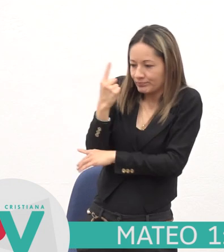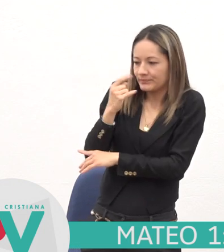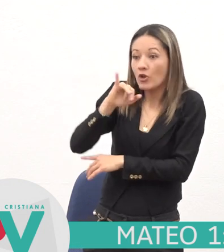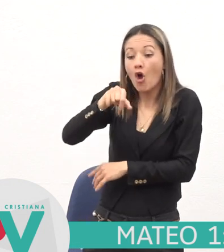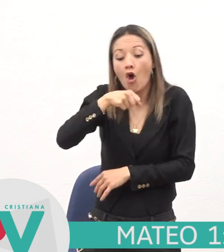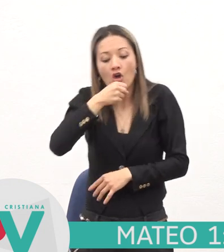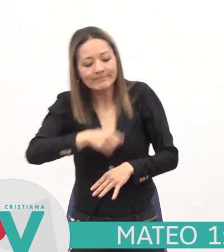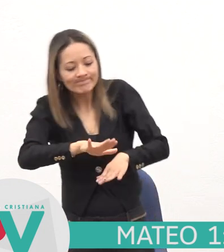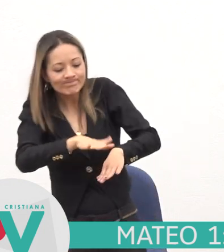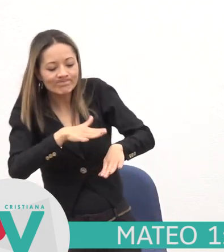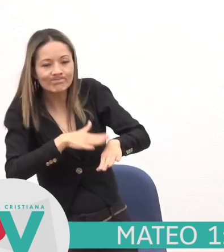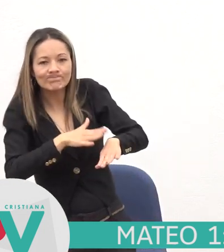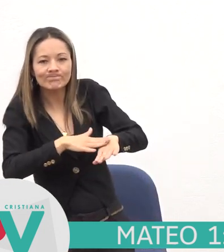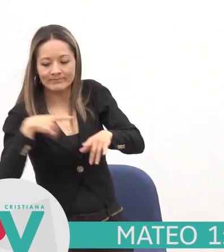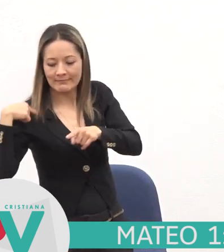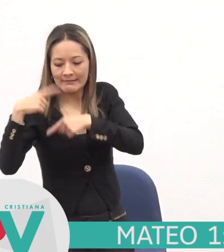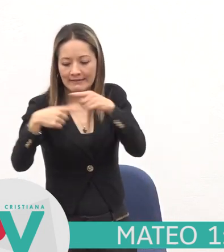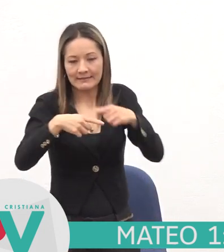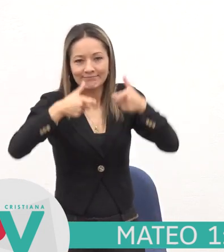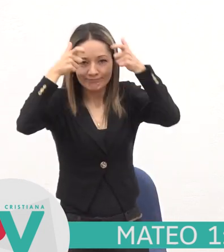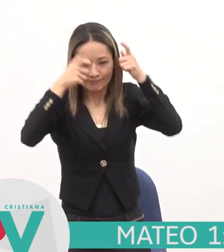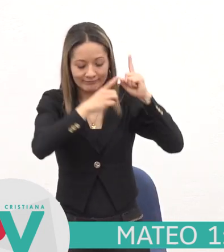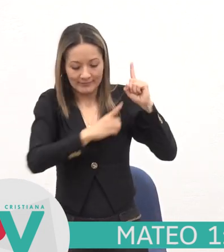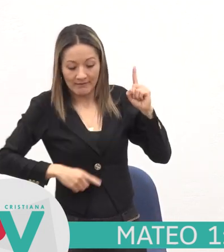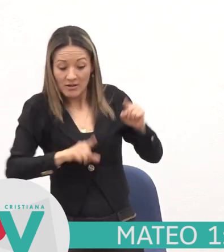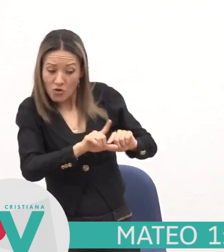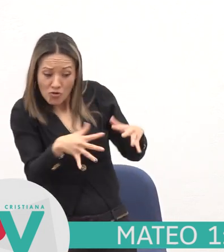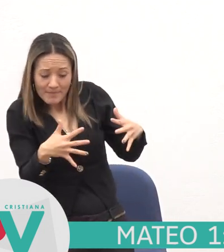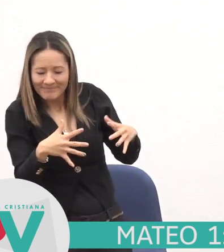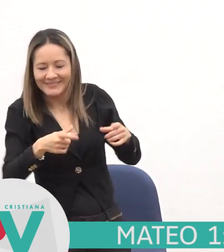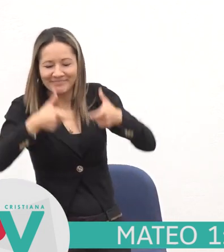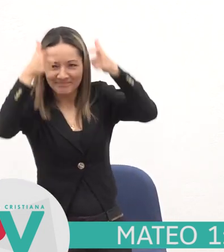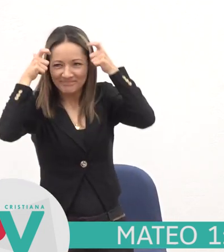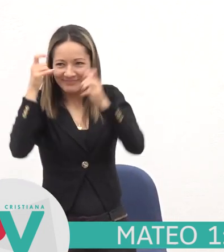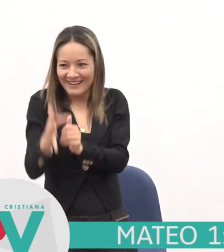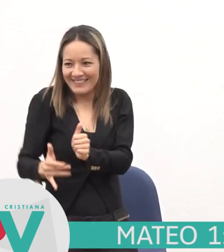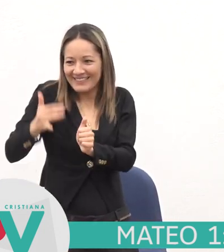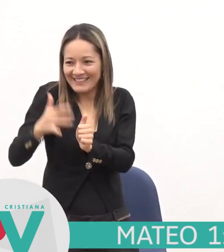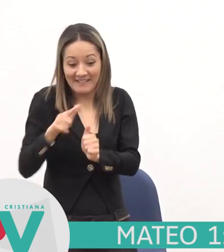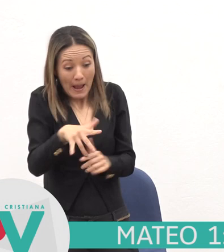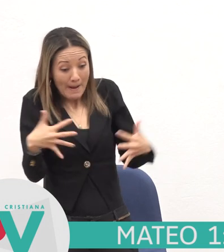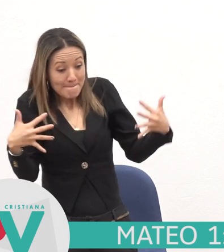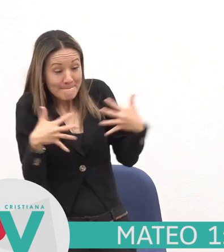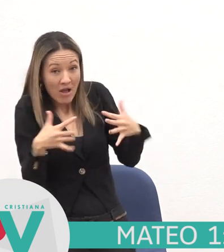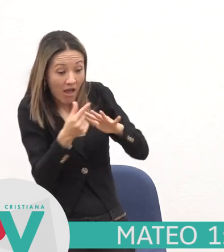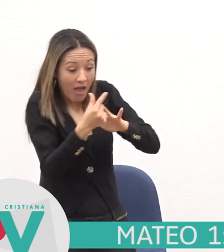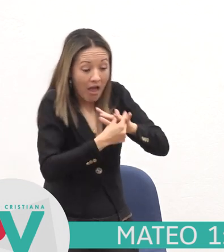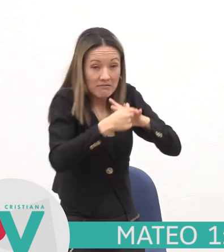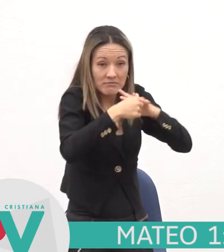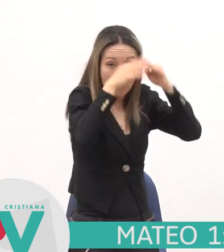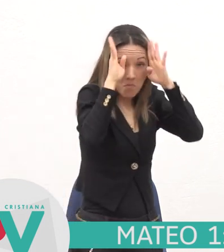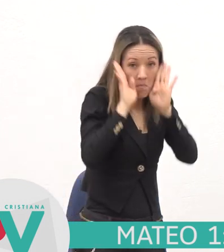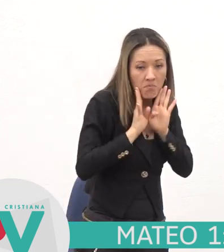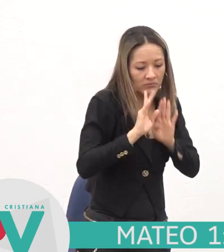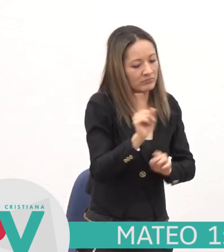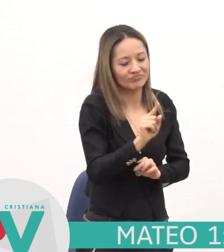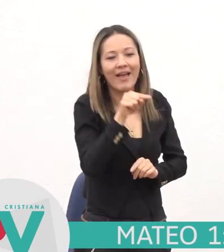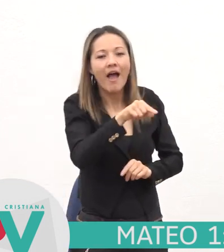David, no tengas miedo de casarte con María porque el hijo que ella está esperando es por obra del Espíritu Santo